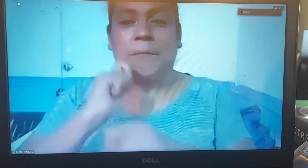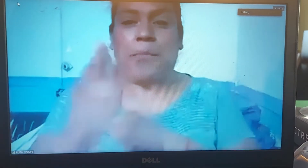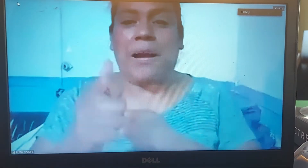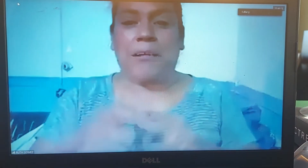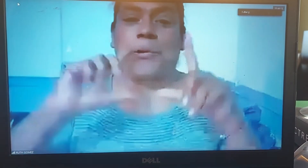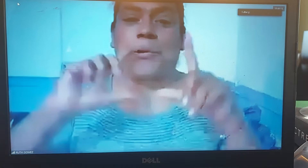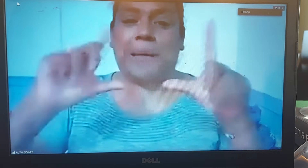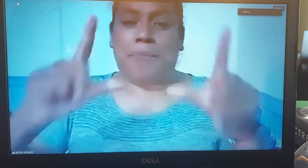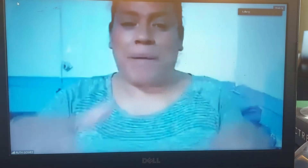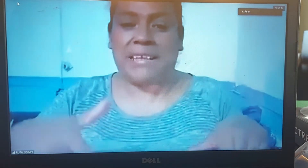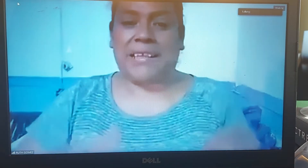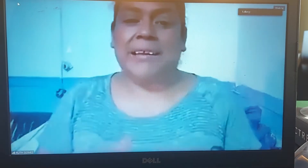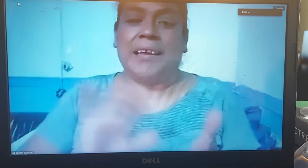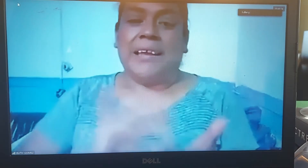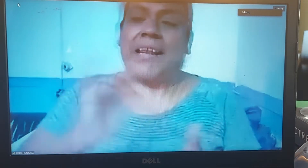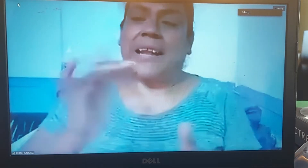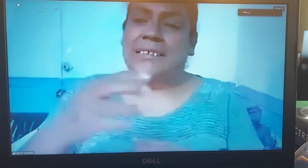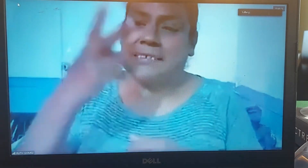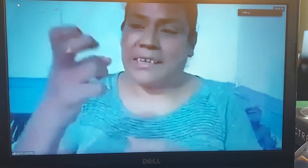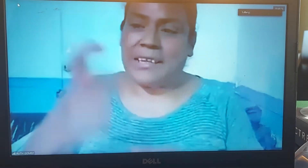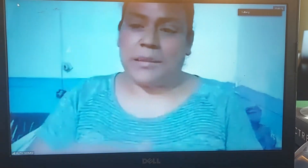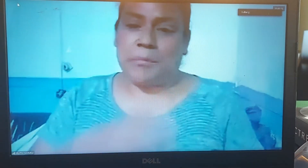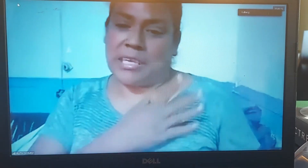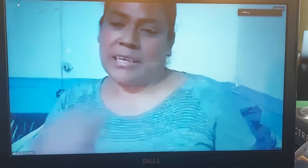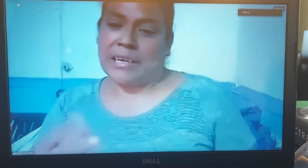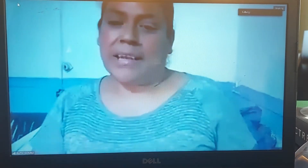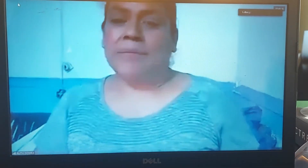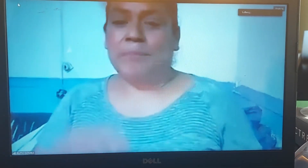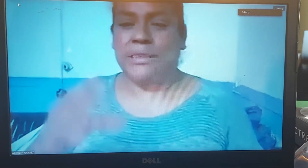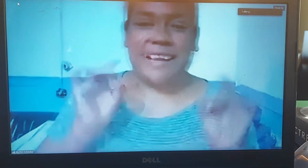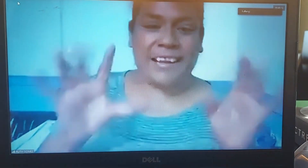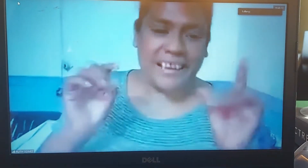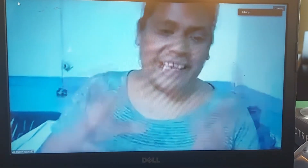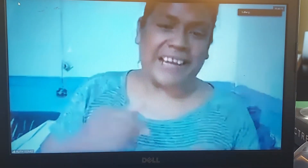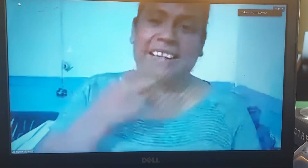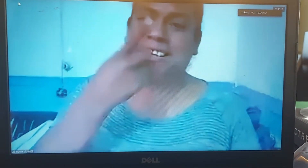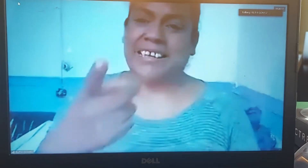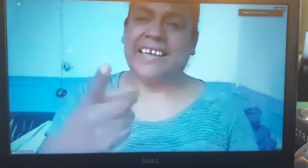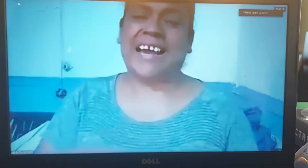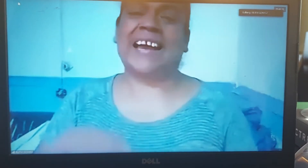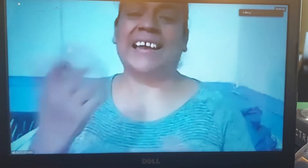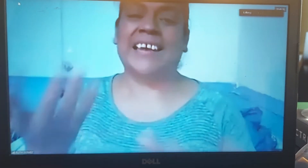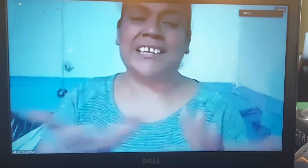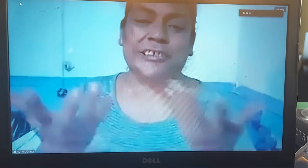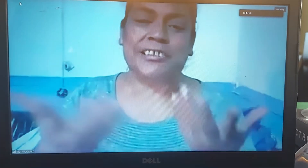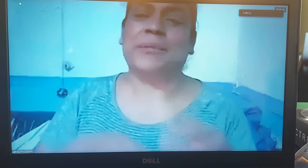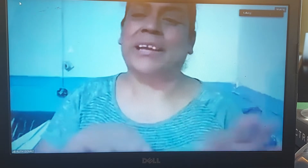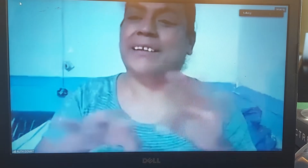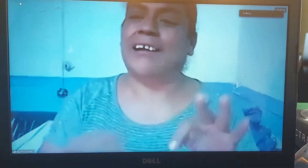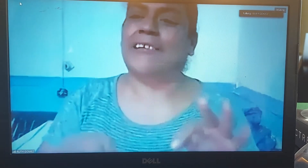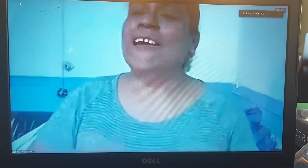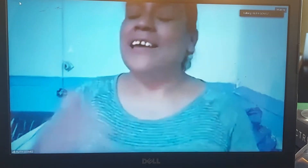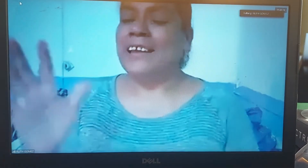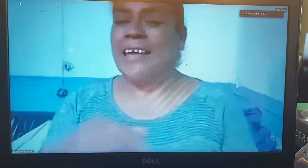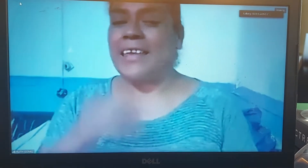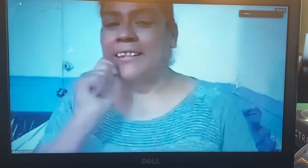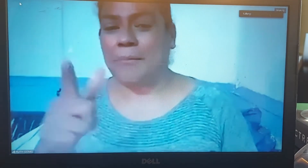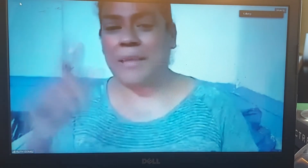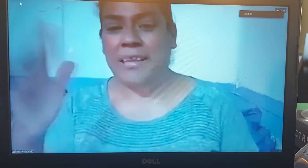pago por la página gracias a que mi hija pues Angélica ha hecho también el trabajo, que ella también ya se